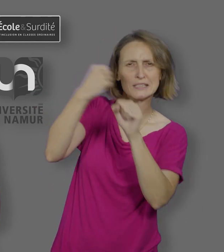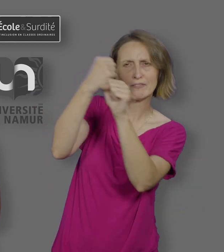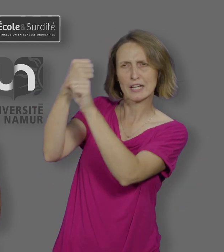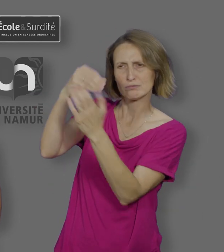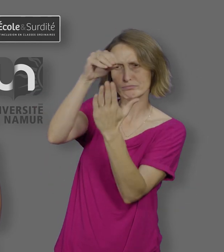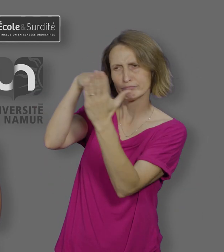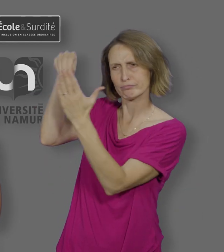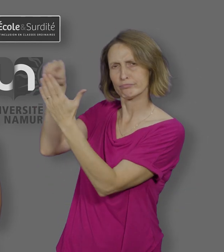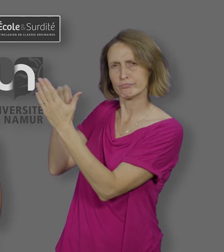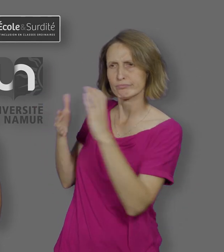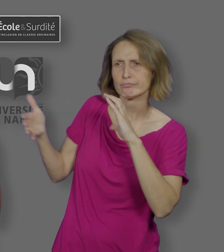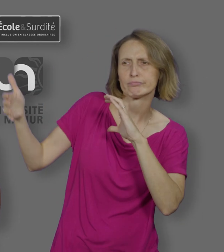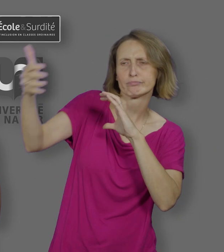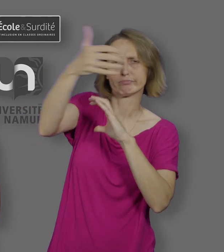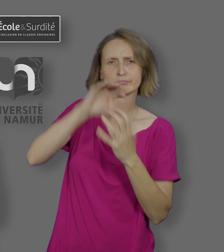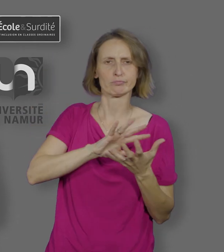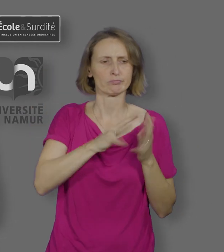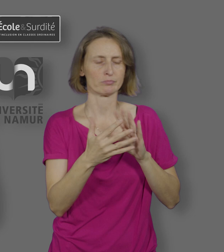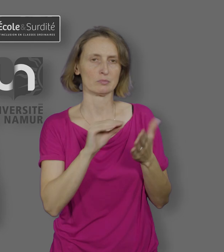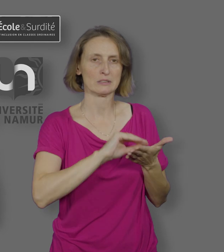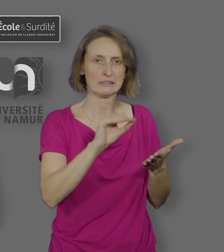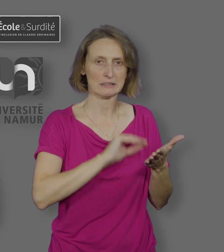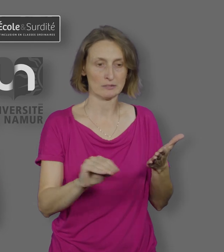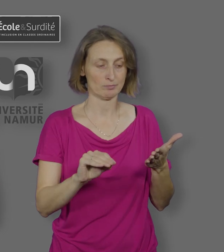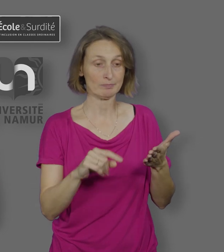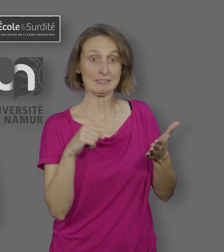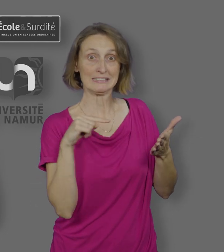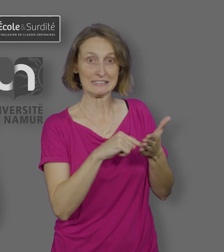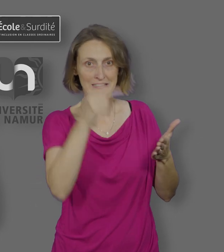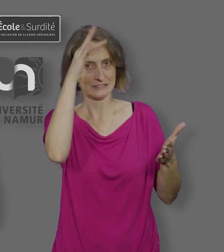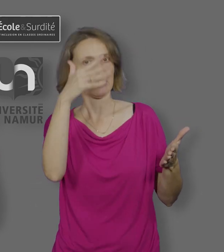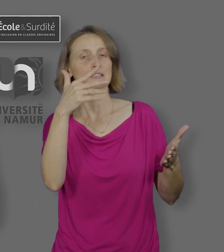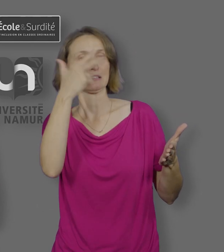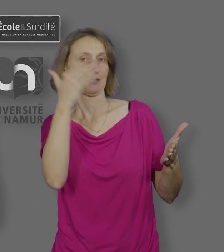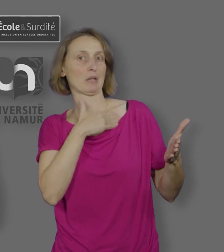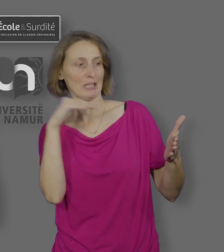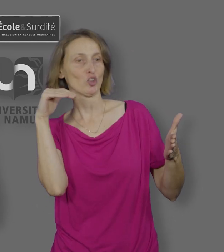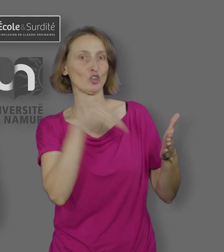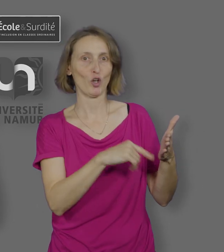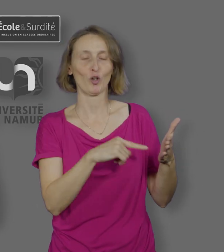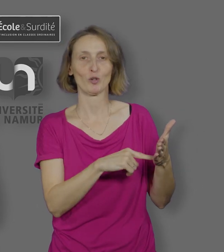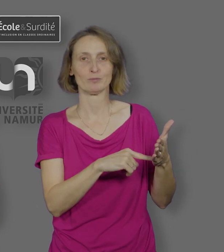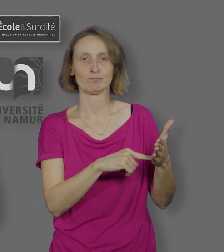Et depuis, d'autres expériences du même type ont vu le jour, notamment aux Pays-Bas, en Italie, en Espagne ou en Chine.